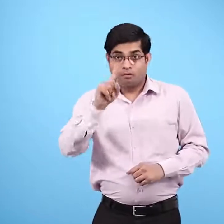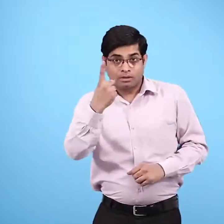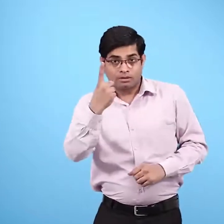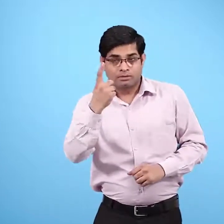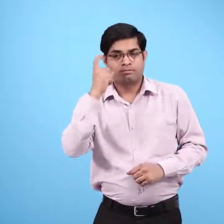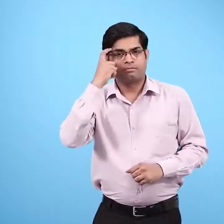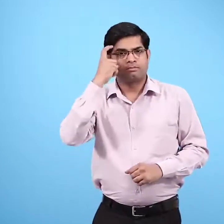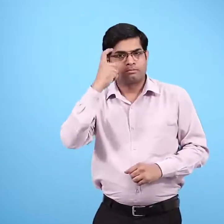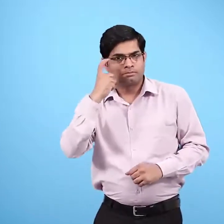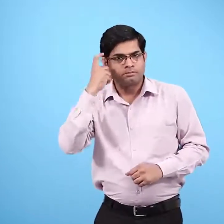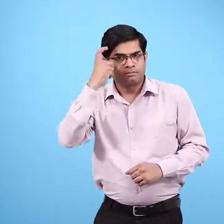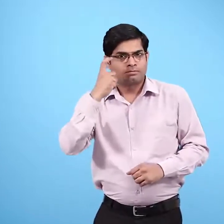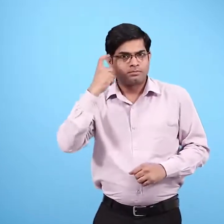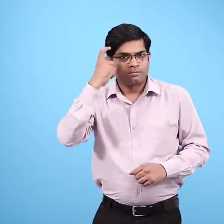सोचो और चड़्चा करो